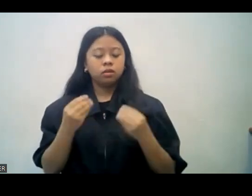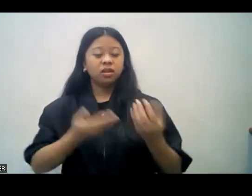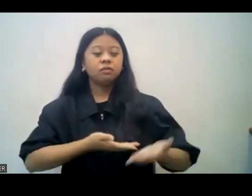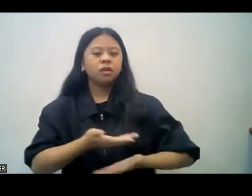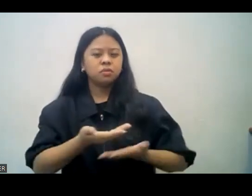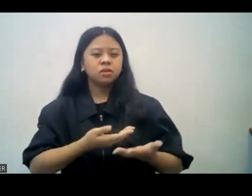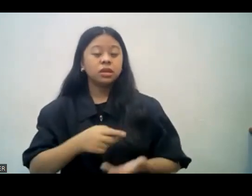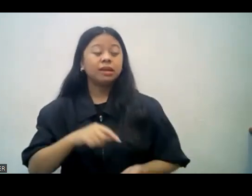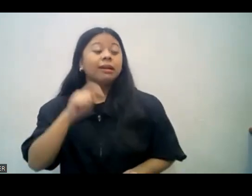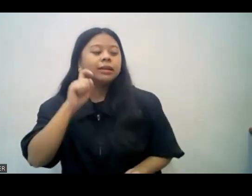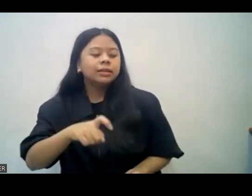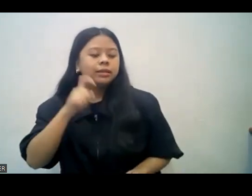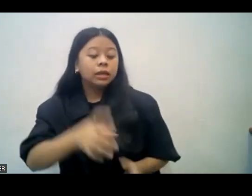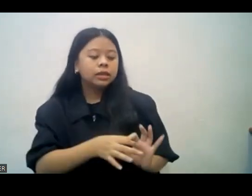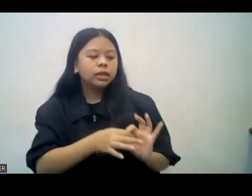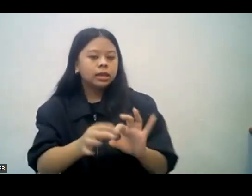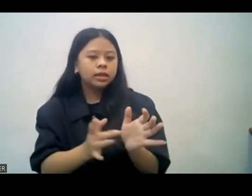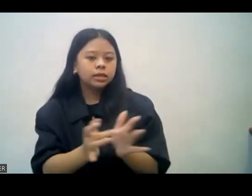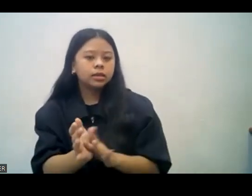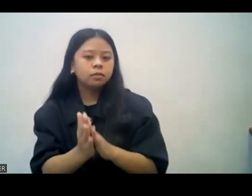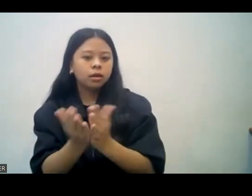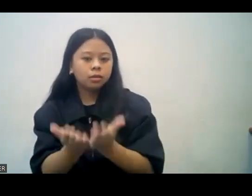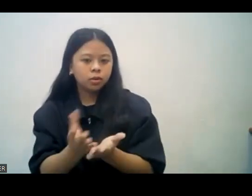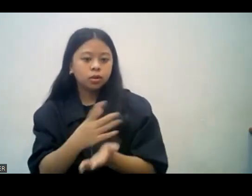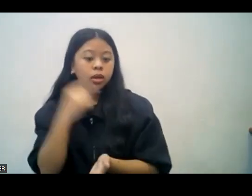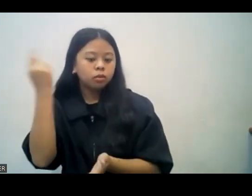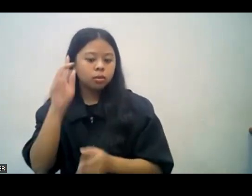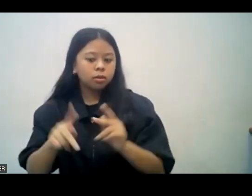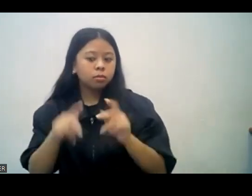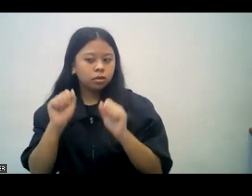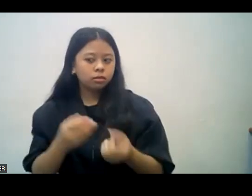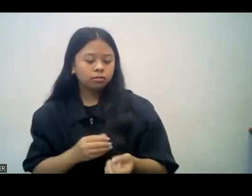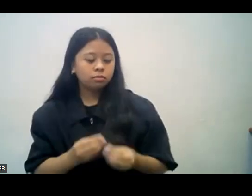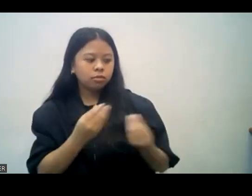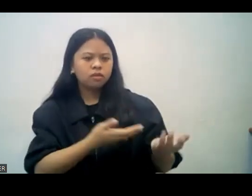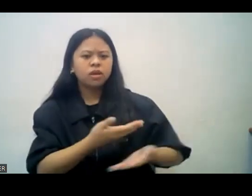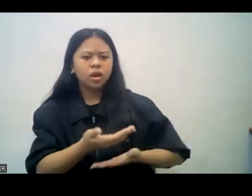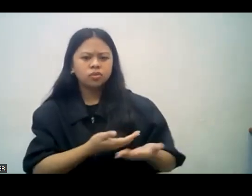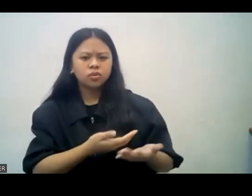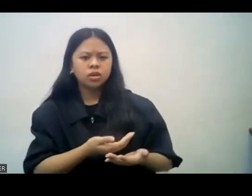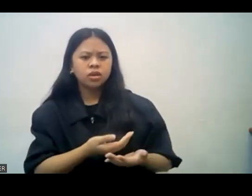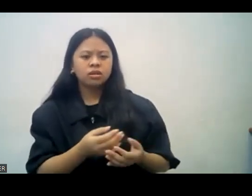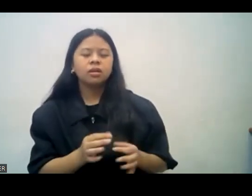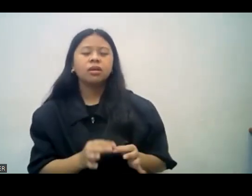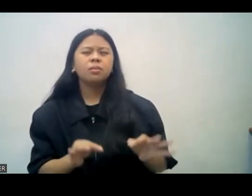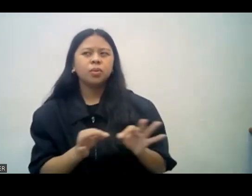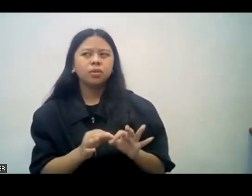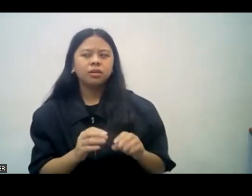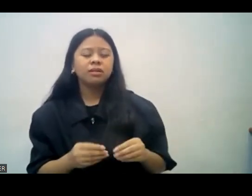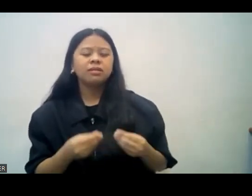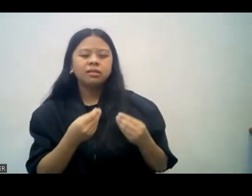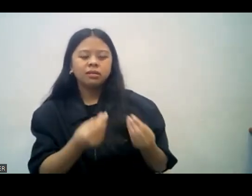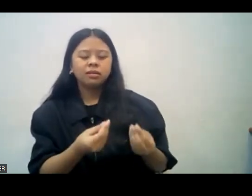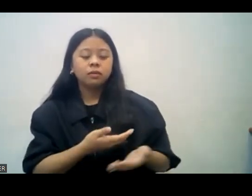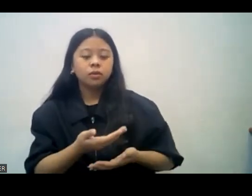sigurado na alinsunod sa Biblia. At yun lamang kung makaaring makapagbigay ng payo ay yung mga tao na mayroong sapat na